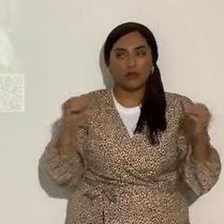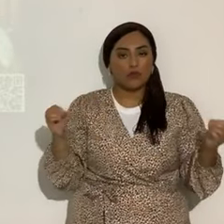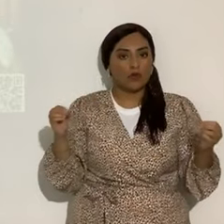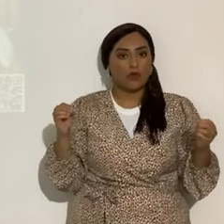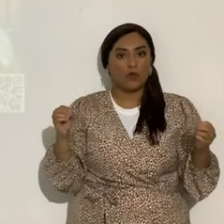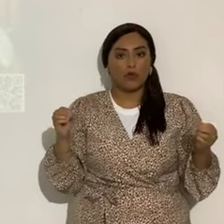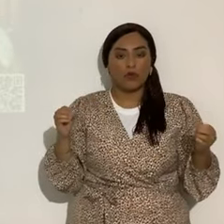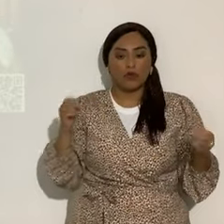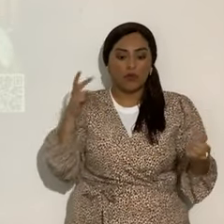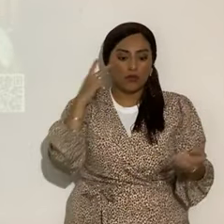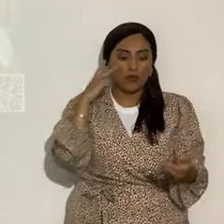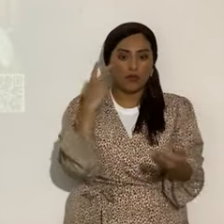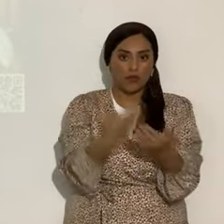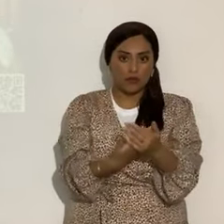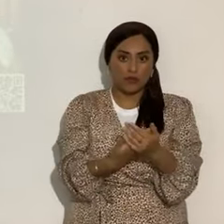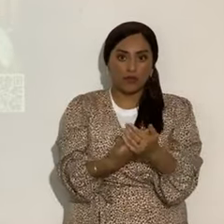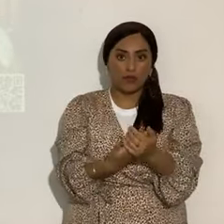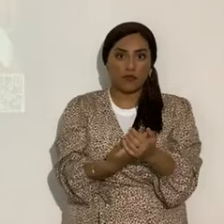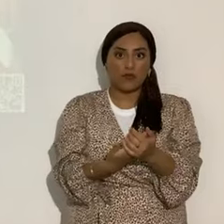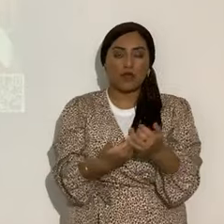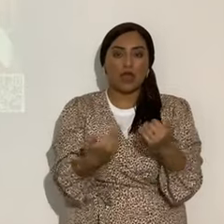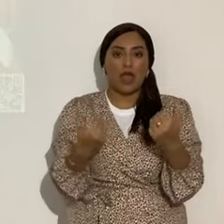de que haya habido un cometa,